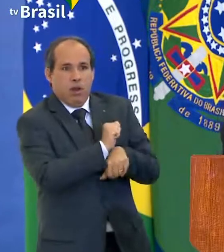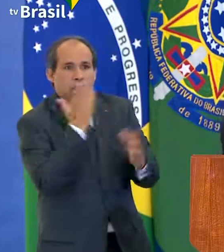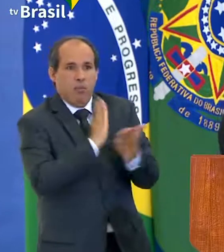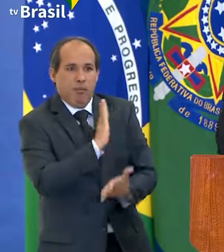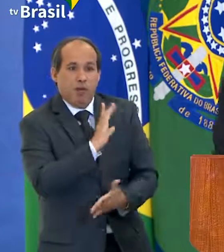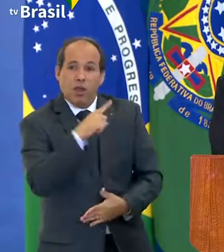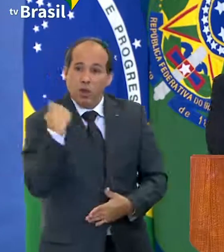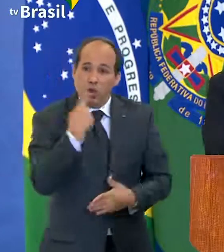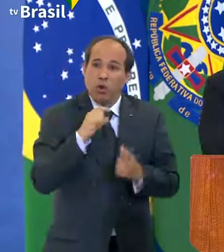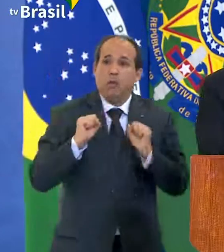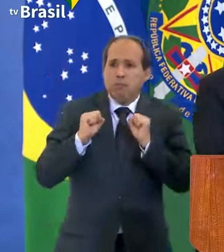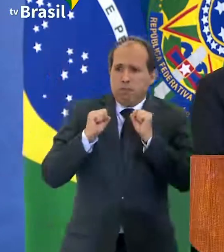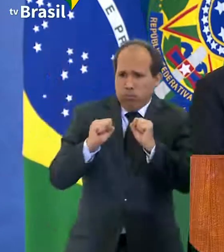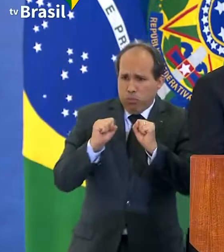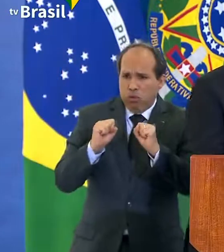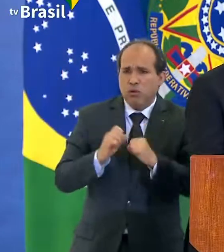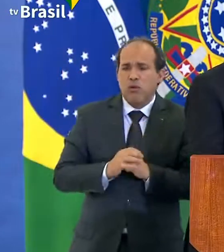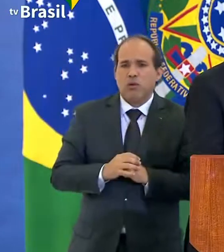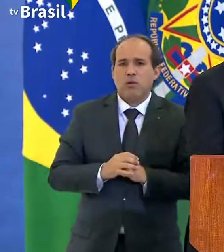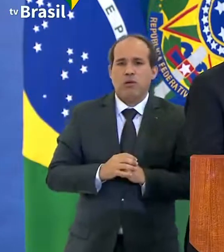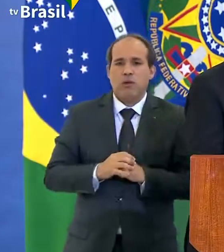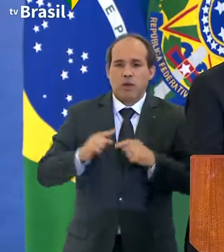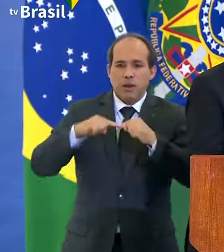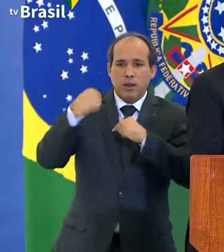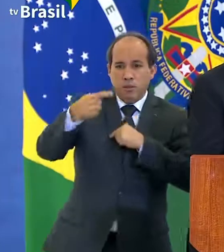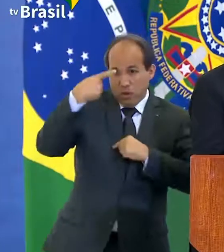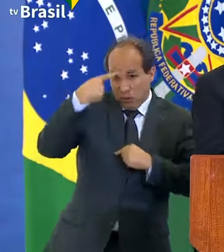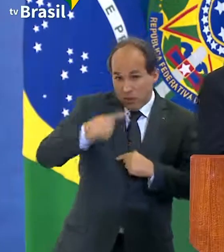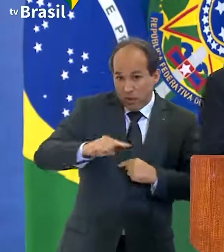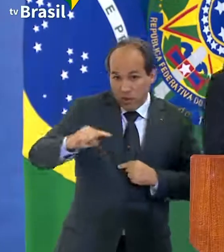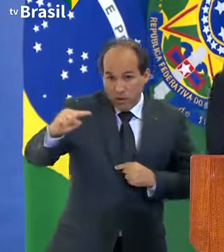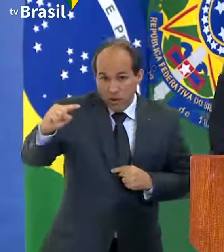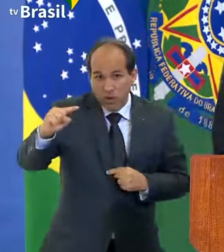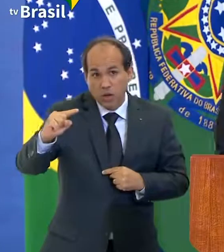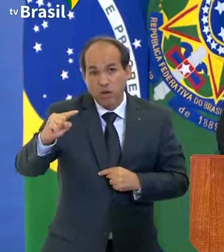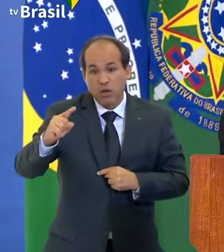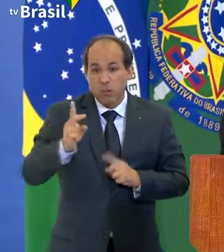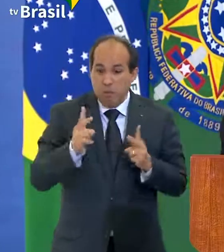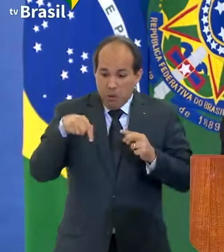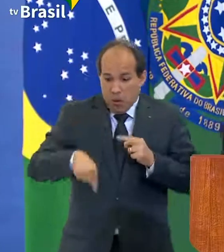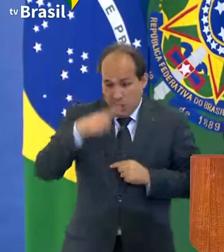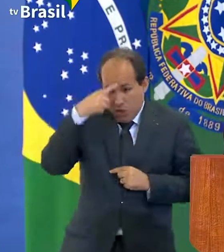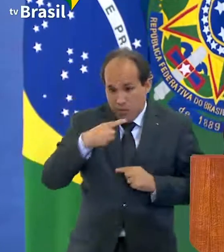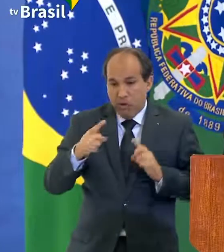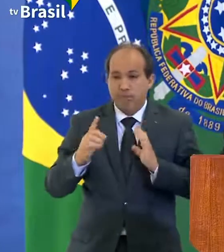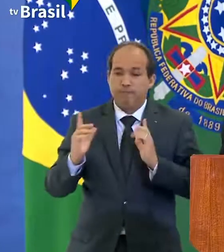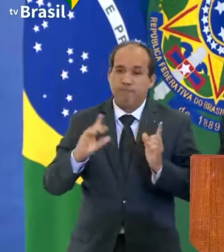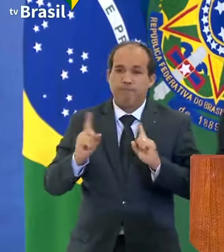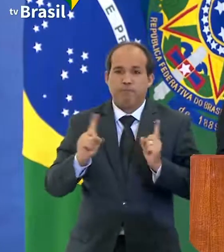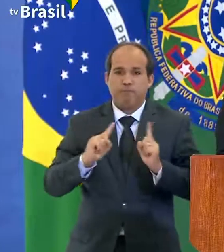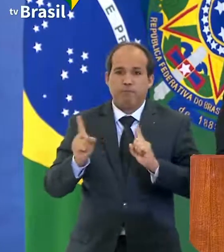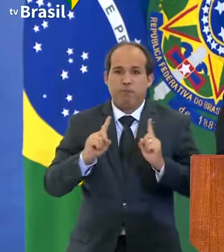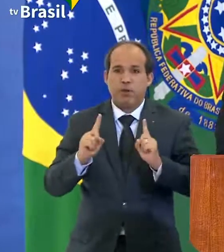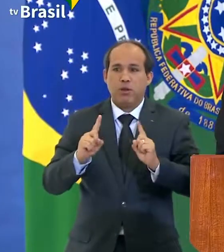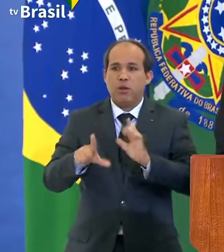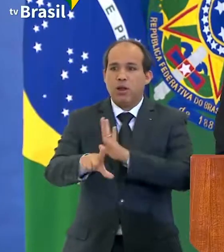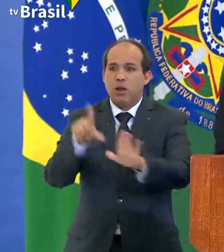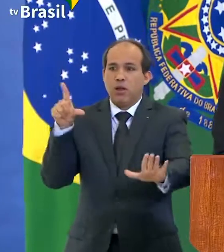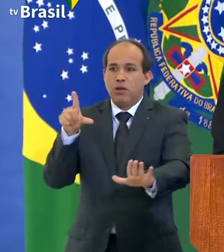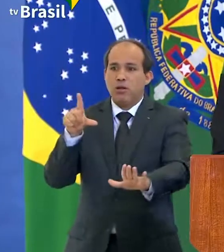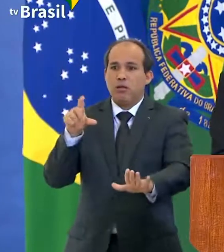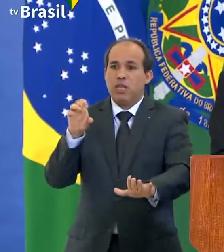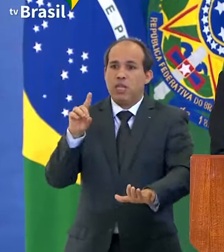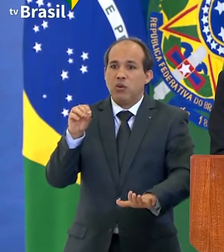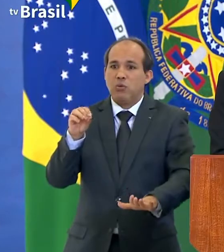poderemos, já na próxima semana, talvez nessa ainda, antecipar a